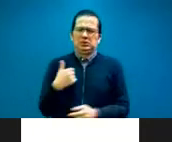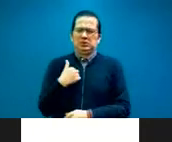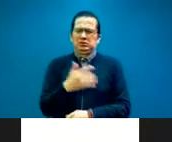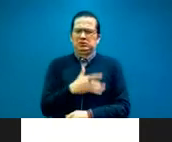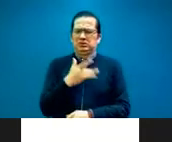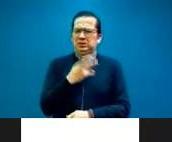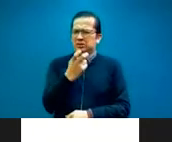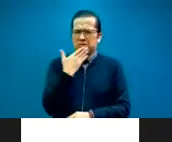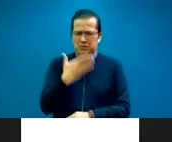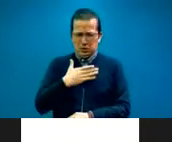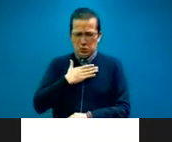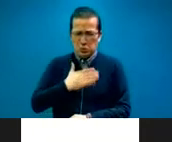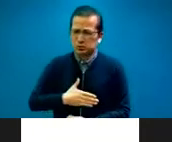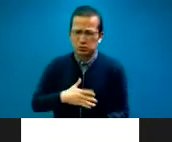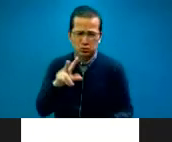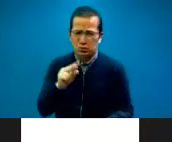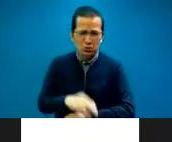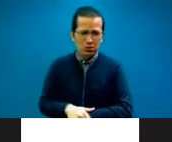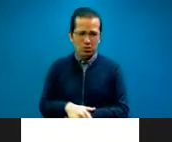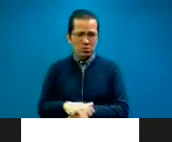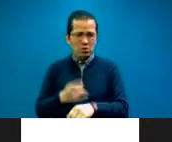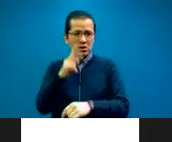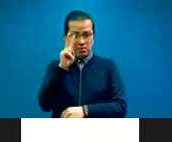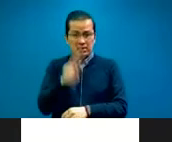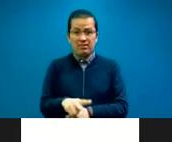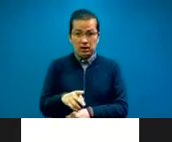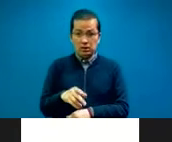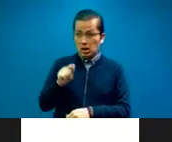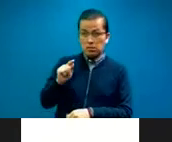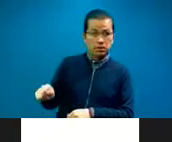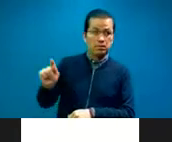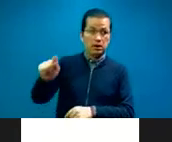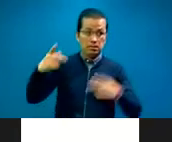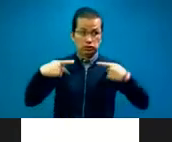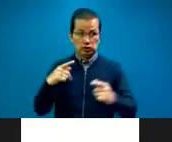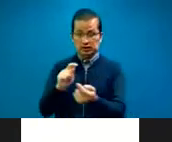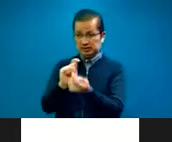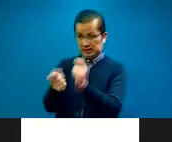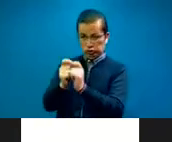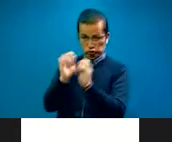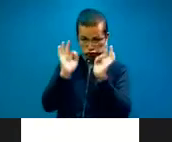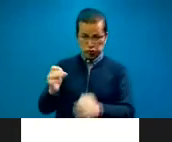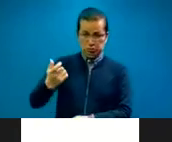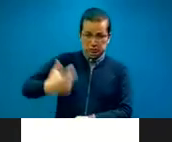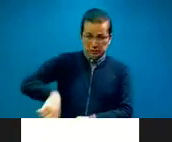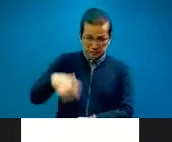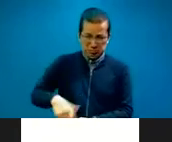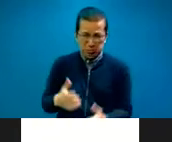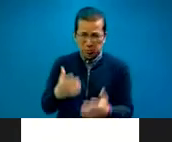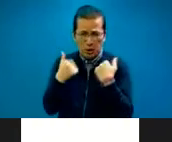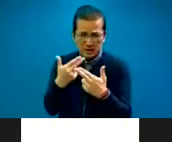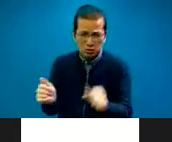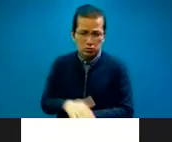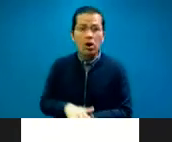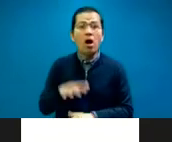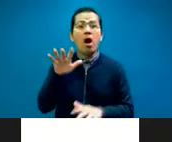conoce a un traductor rico. Nadie conoce a traductor que no trabaja más de 12 horas, a veces hasta 18 horas diarias. Claro.